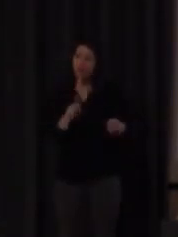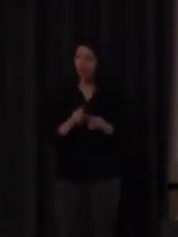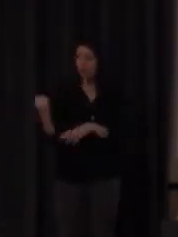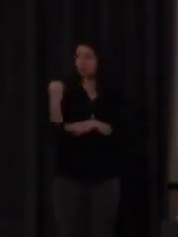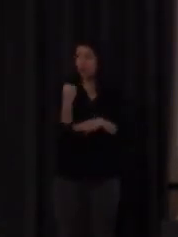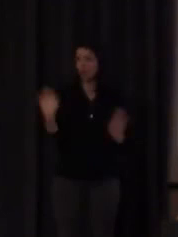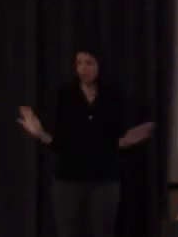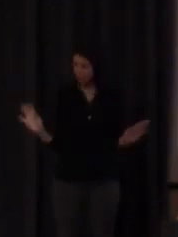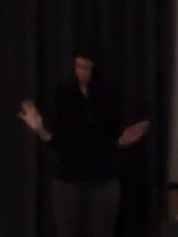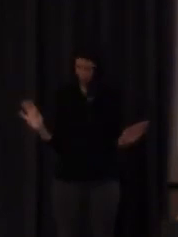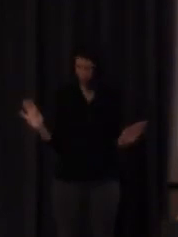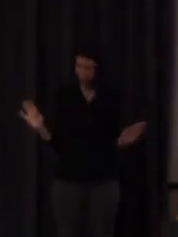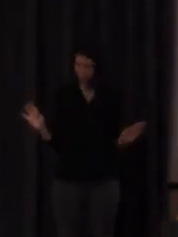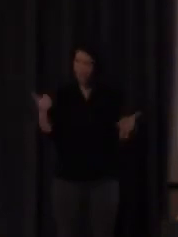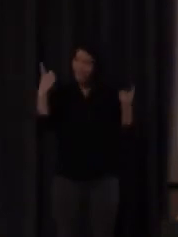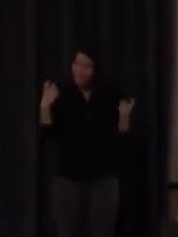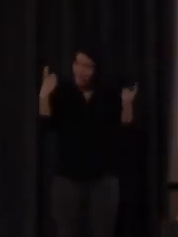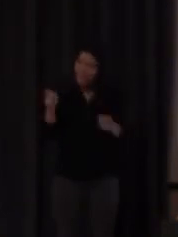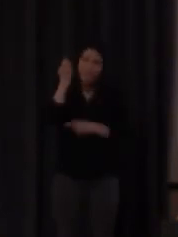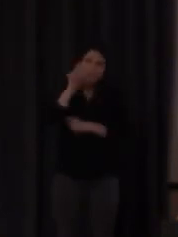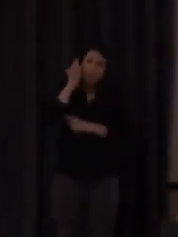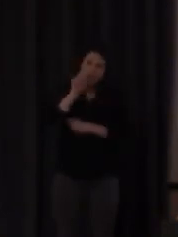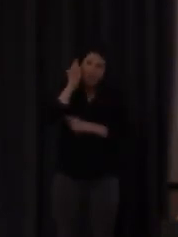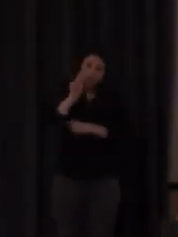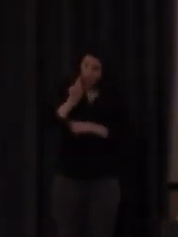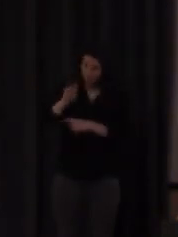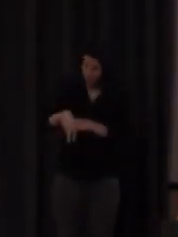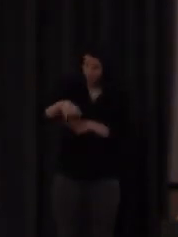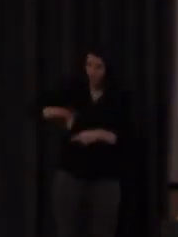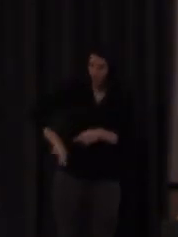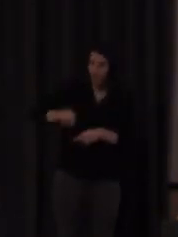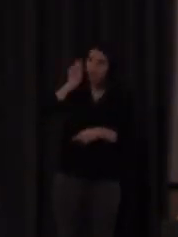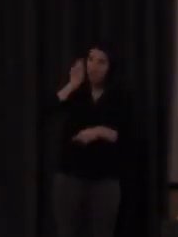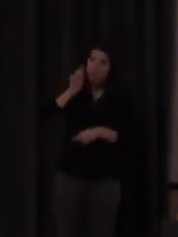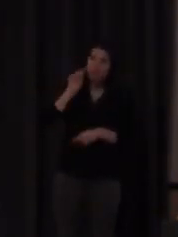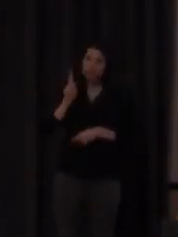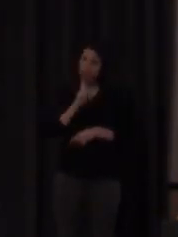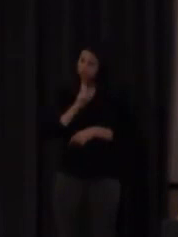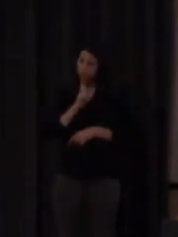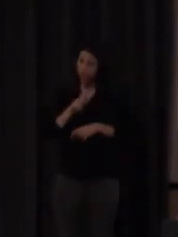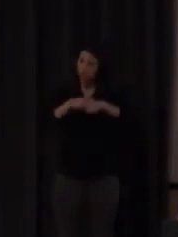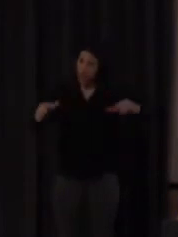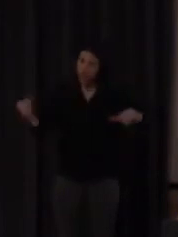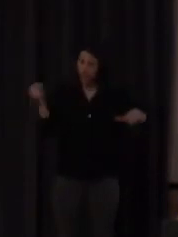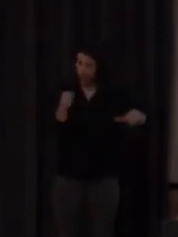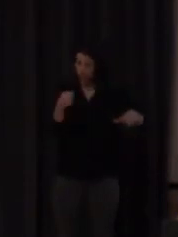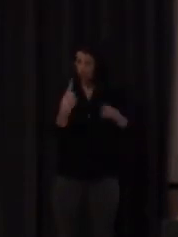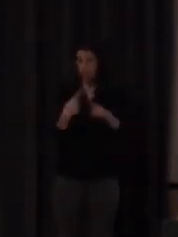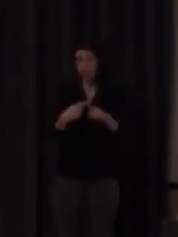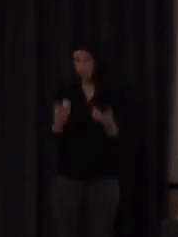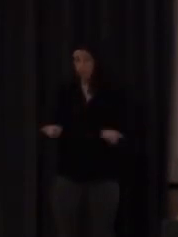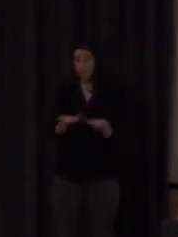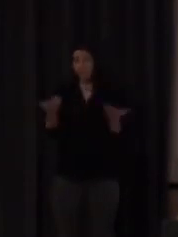no lo que hay que reclamar es la presencia de un profesor sordo en el aula ¿por qué no? por lo que les decía antes muy poca gente se cree